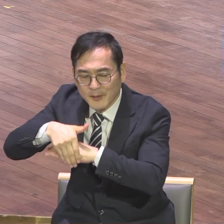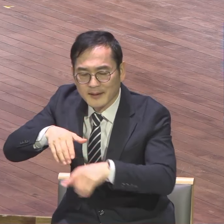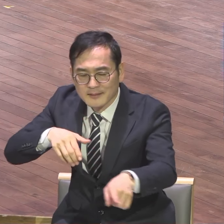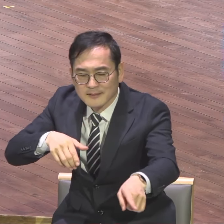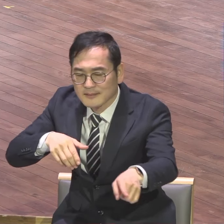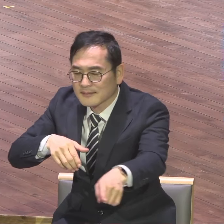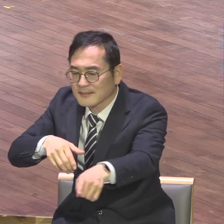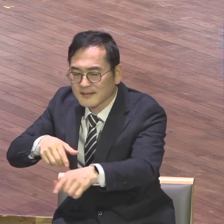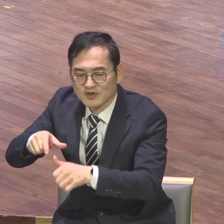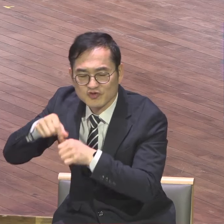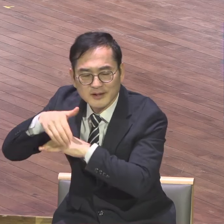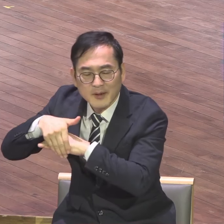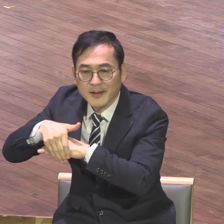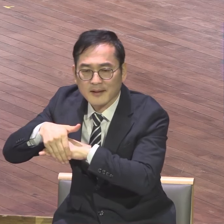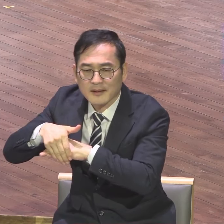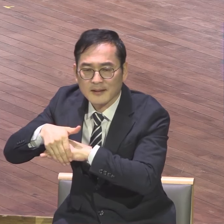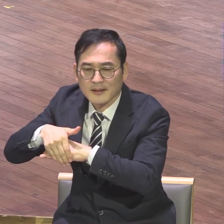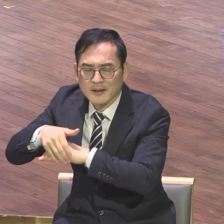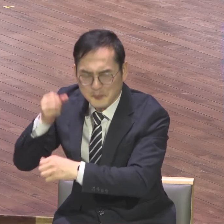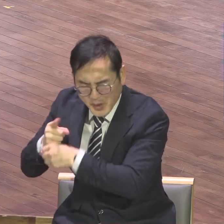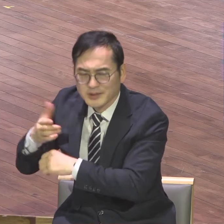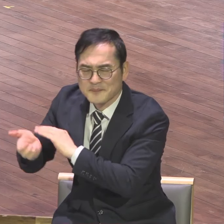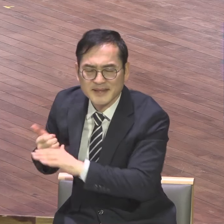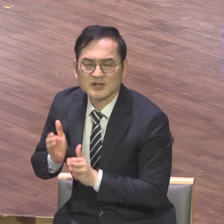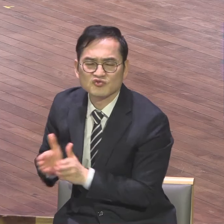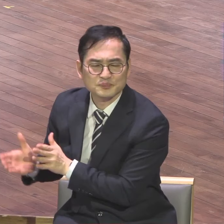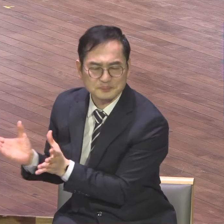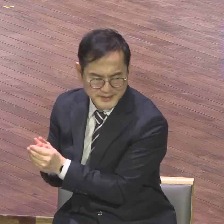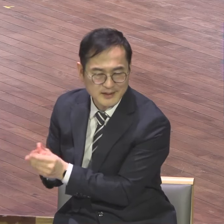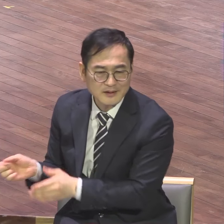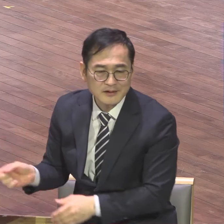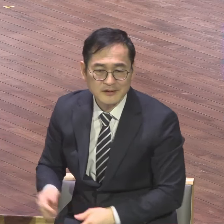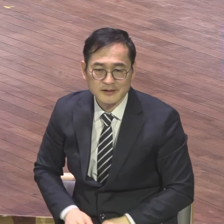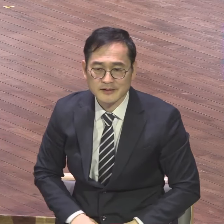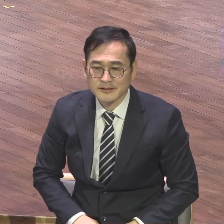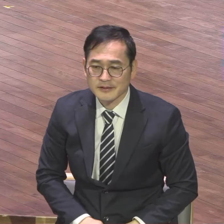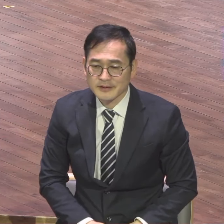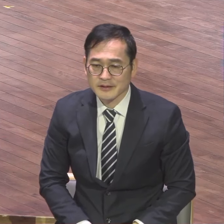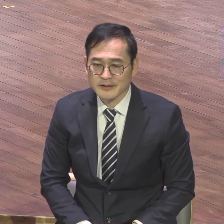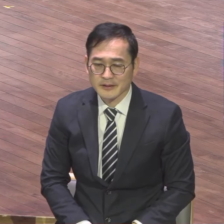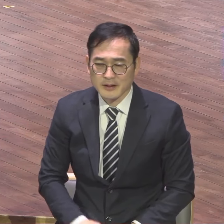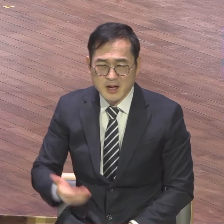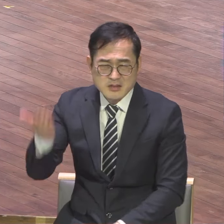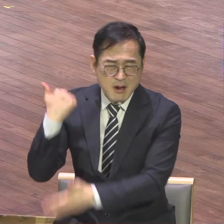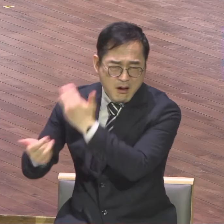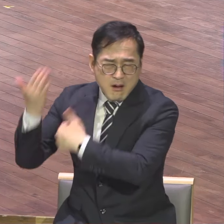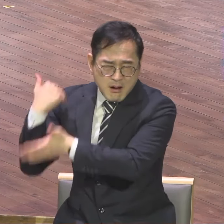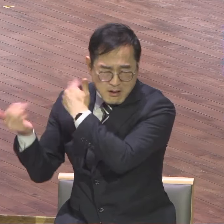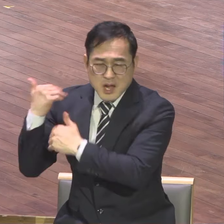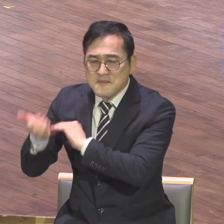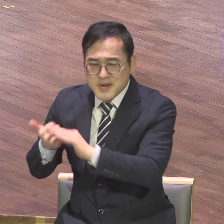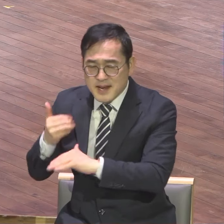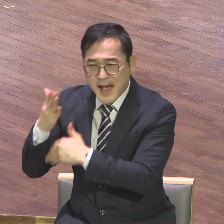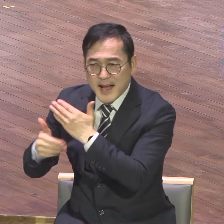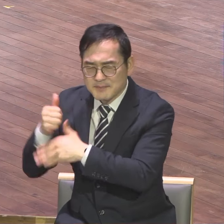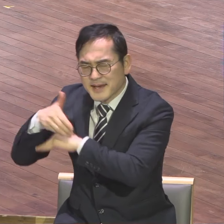사실이에요 놀랍지요 하나님께서 장세전에 우리를 택하셨고 하나님이 시간별 따라서 그 축복을